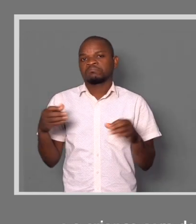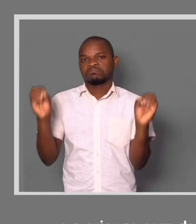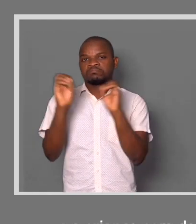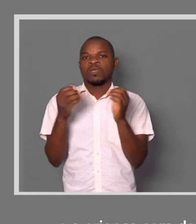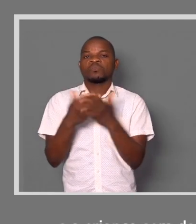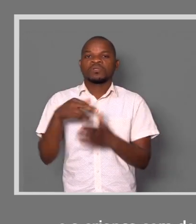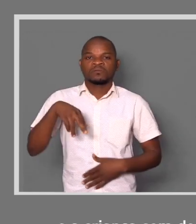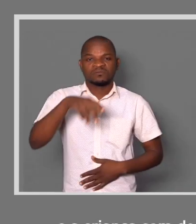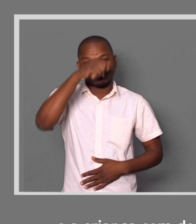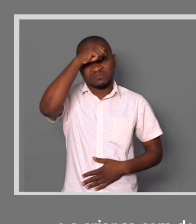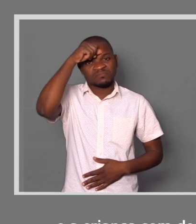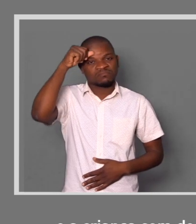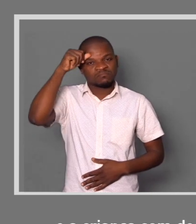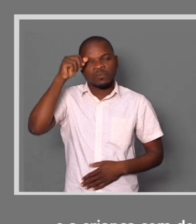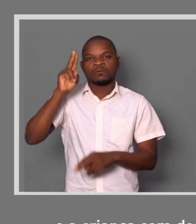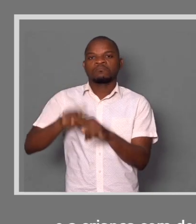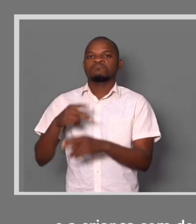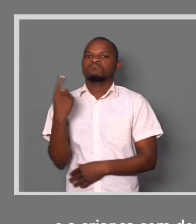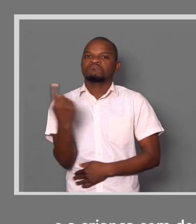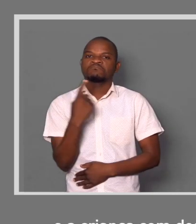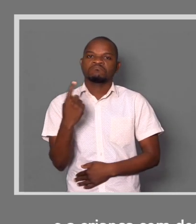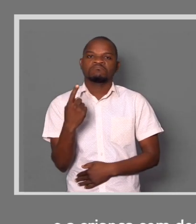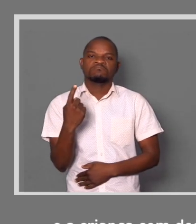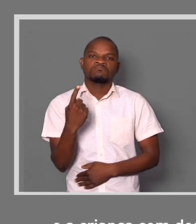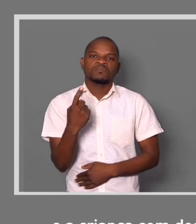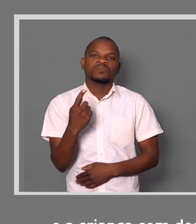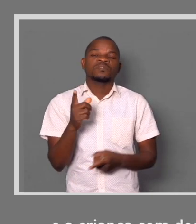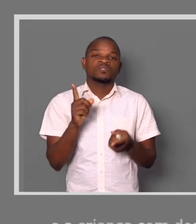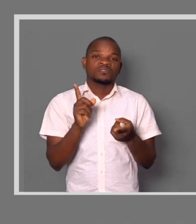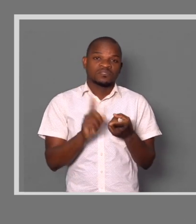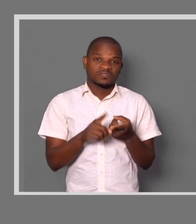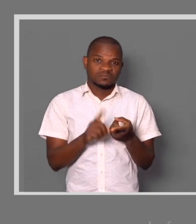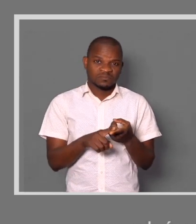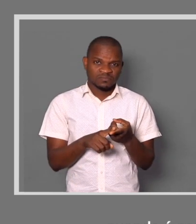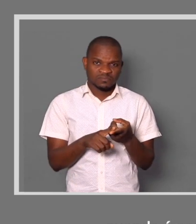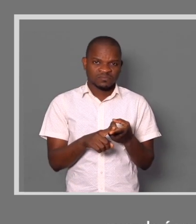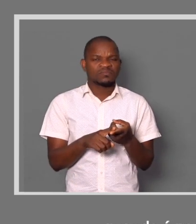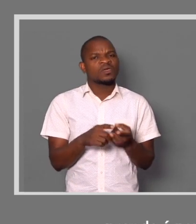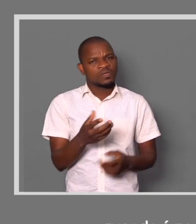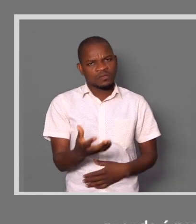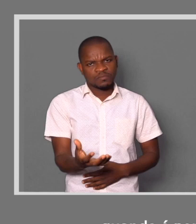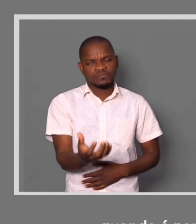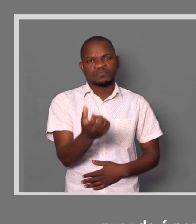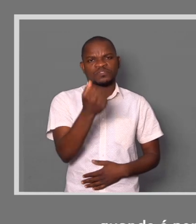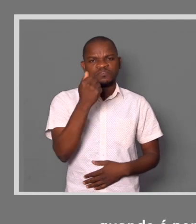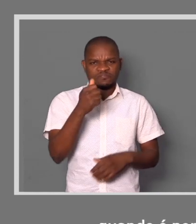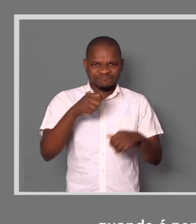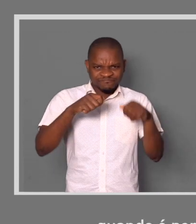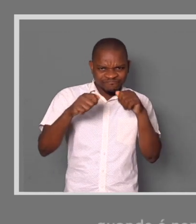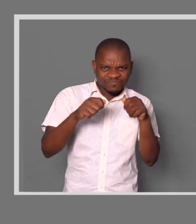não consegue se locomover, nunca anda. Porque é a hora das outras brincarem. Quando é perfeitamente possível ajustar os